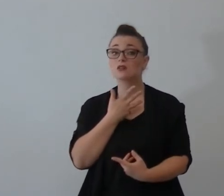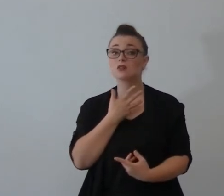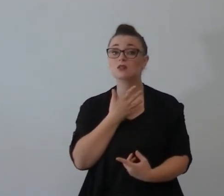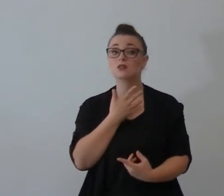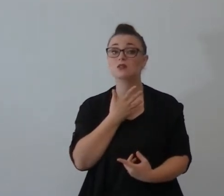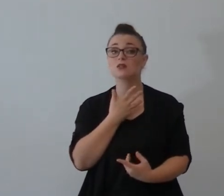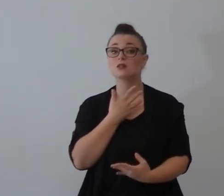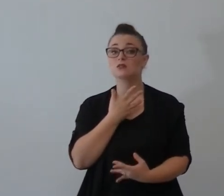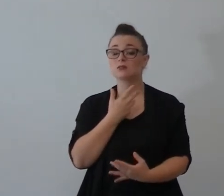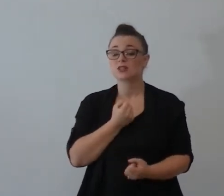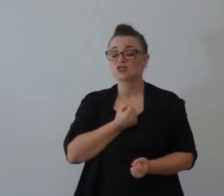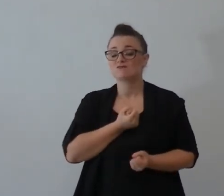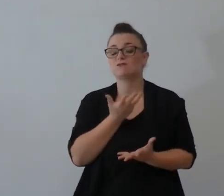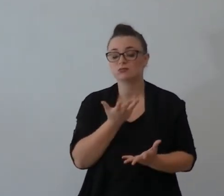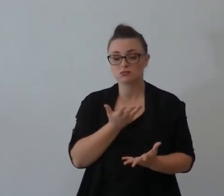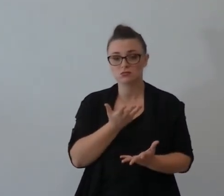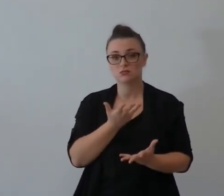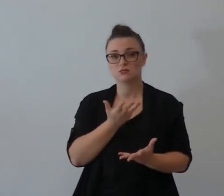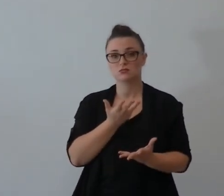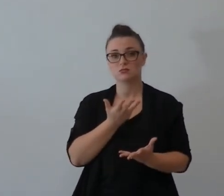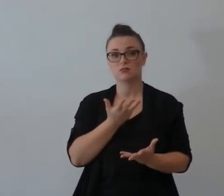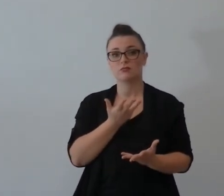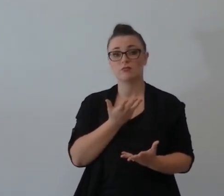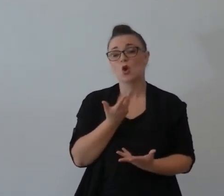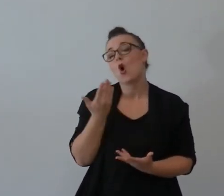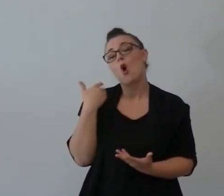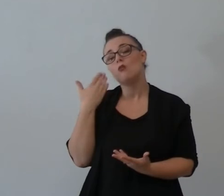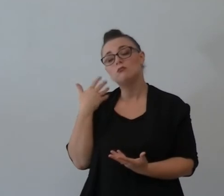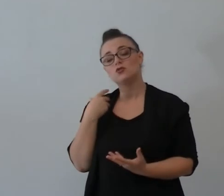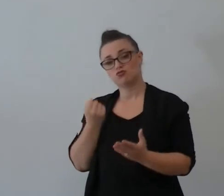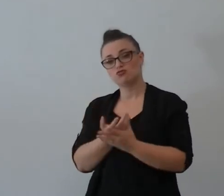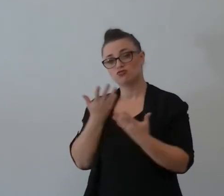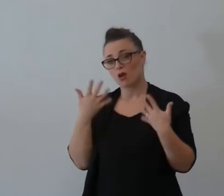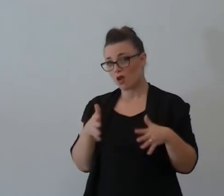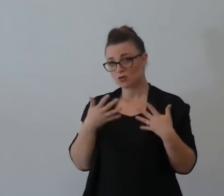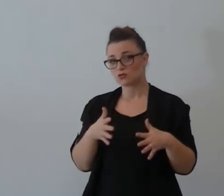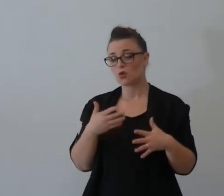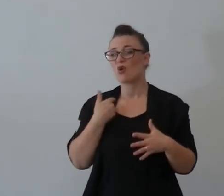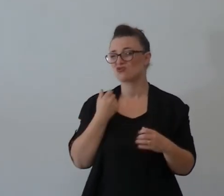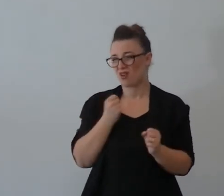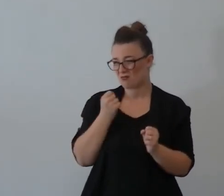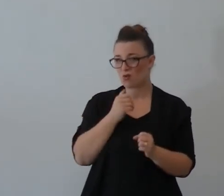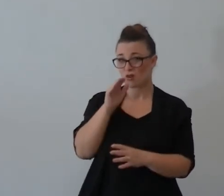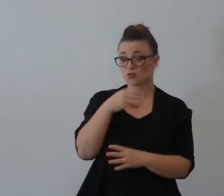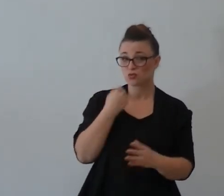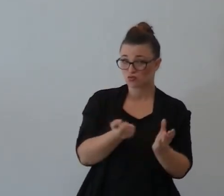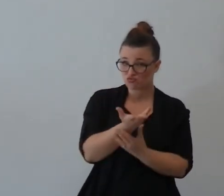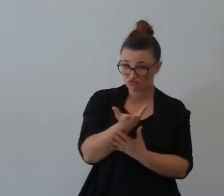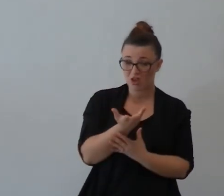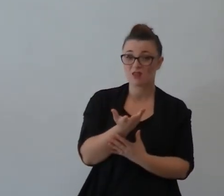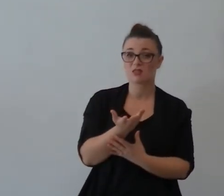pulsione in questo momento o lo sei stato o temi di essere nel futuro nel futuro